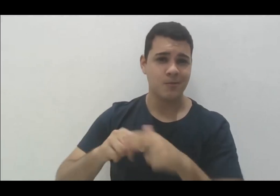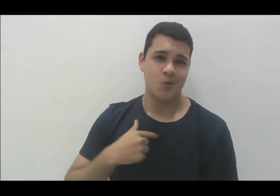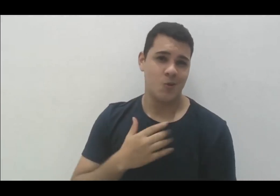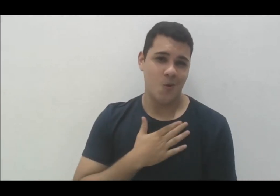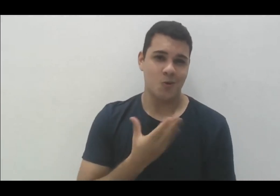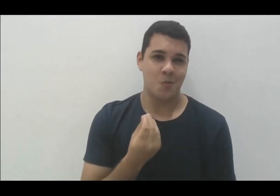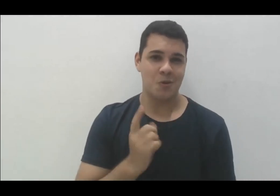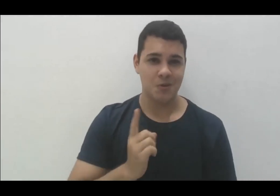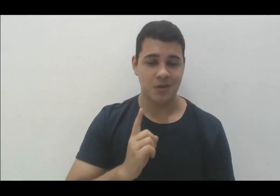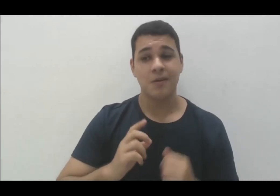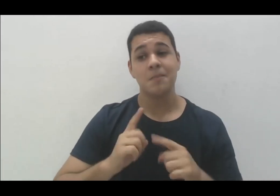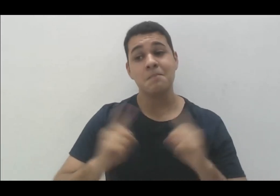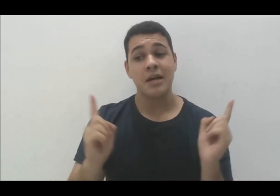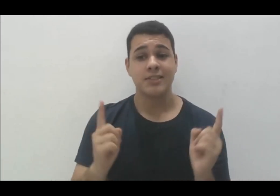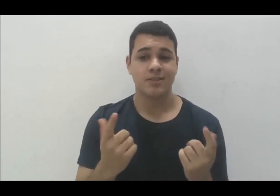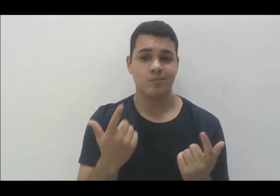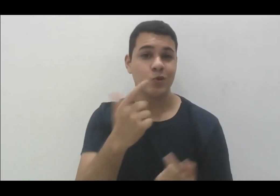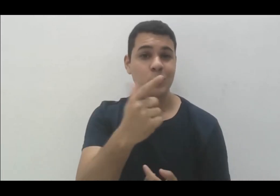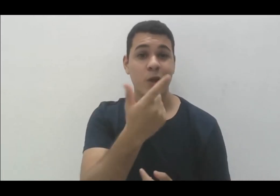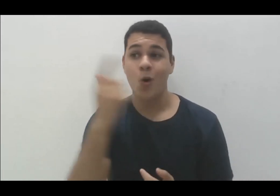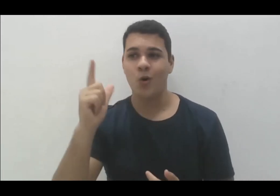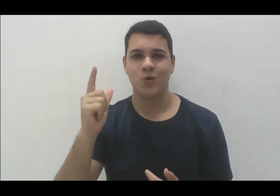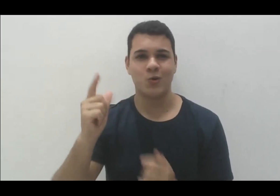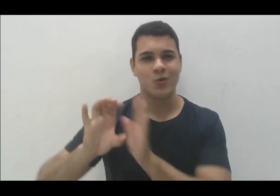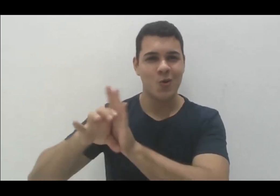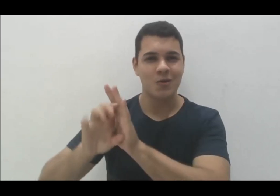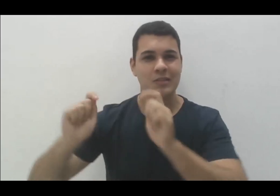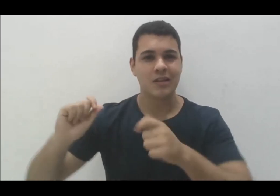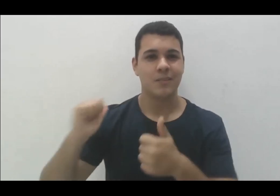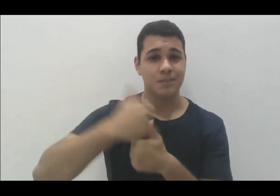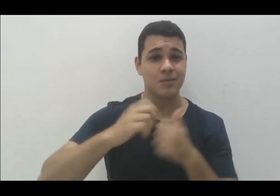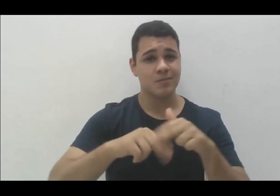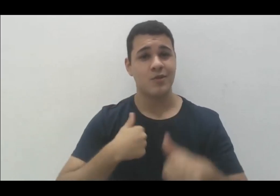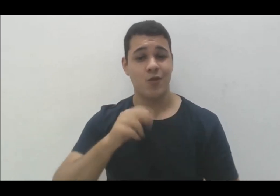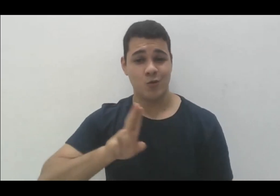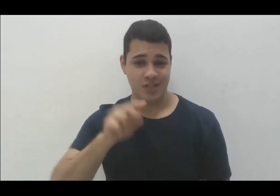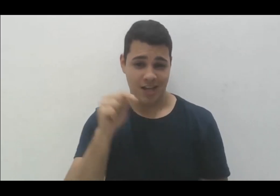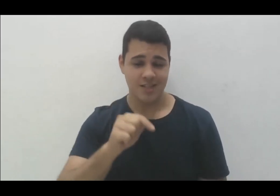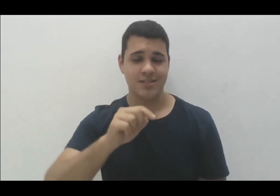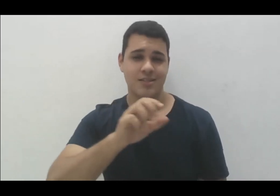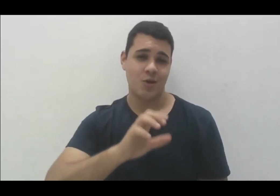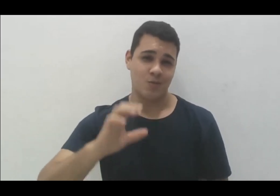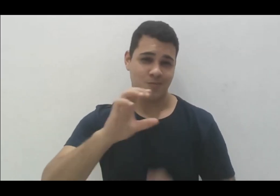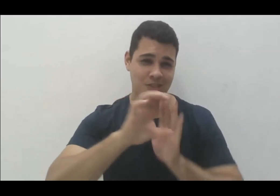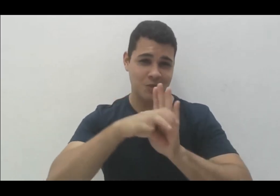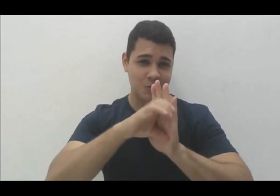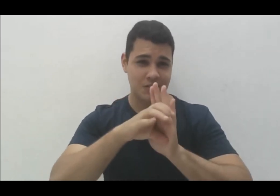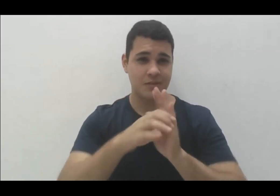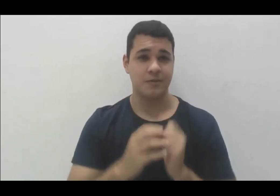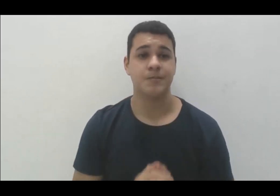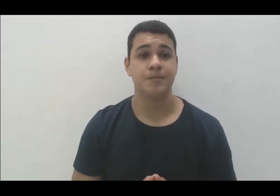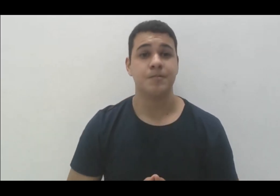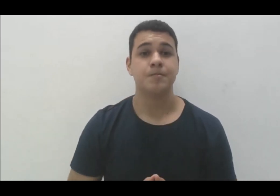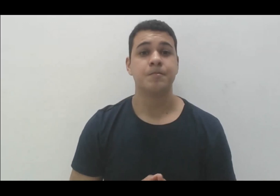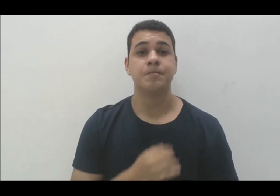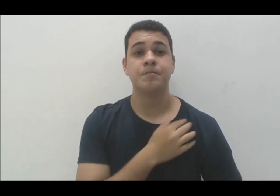tendo outro agora para usar, eu coloco ele tal como colocado na política. E aí